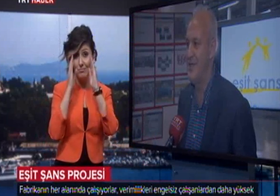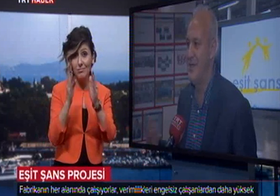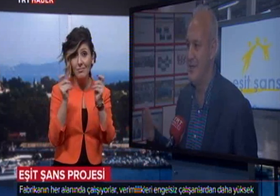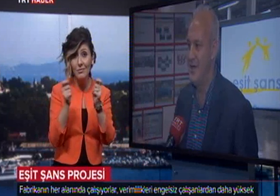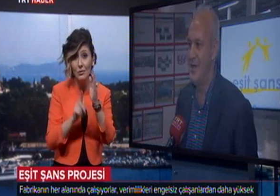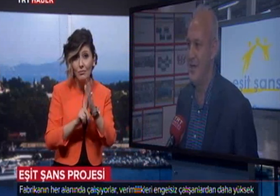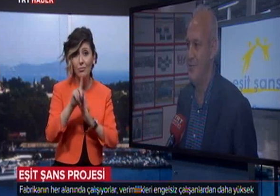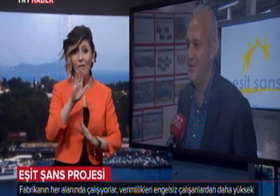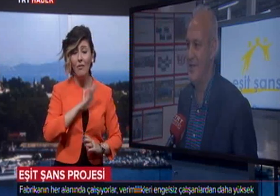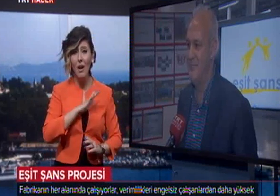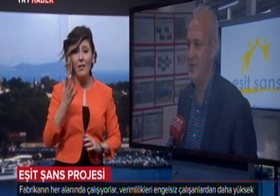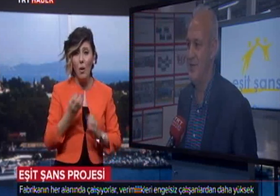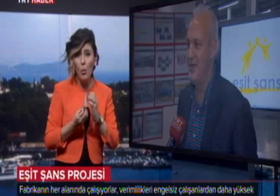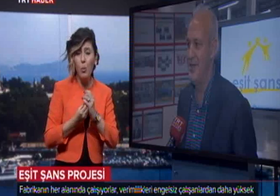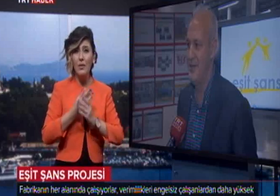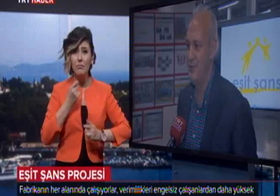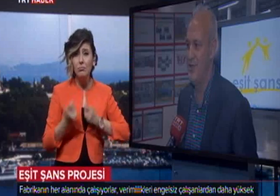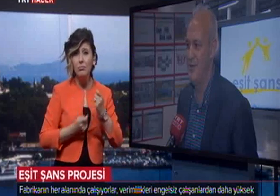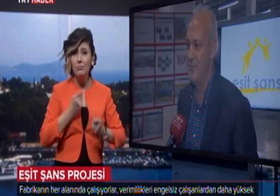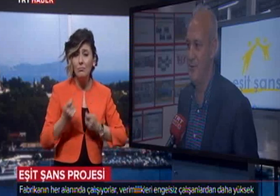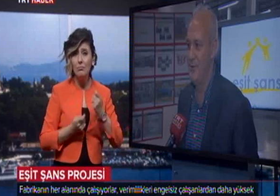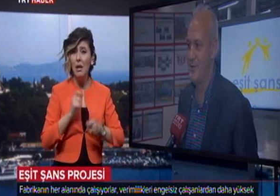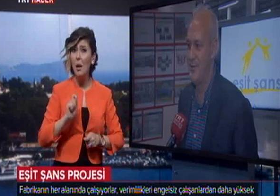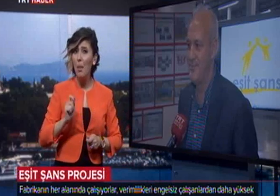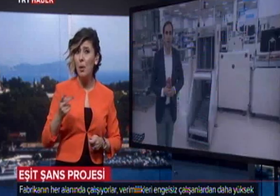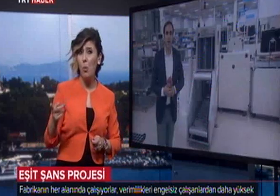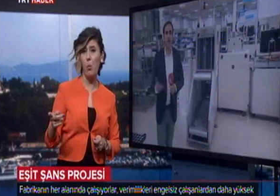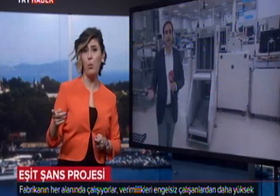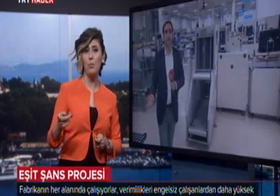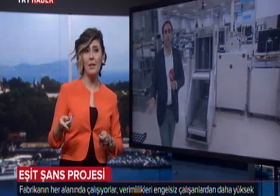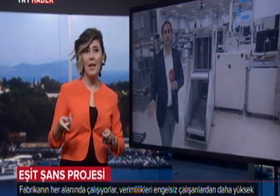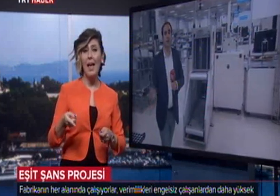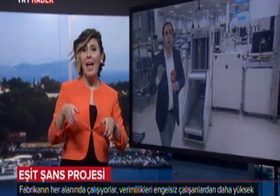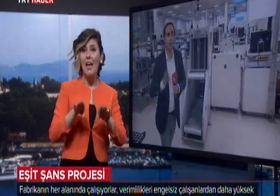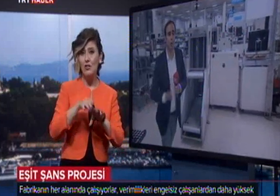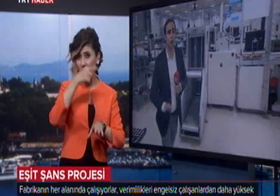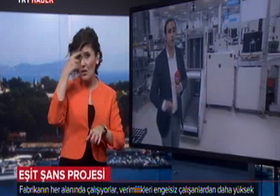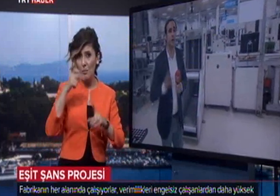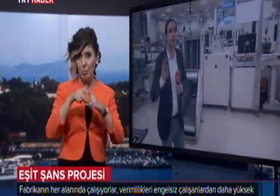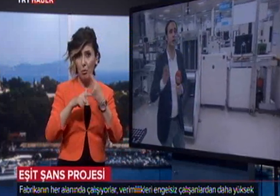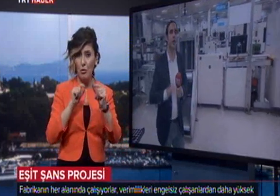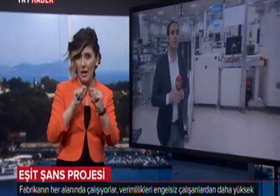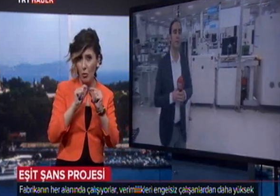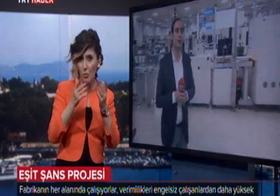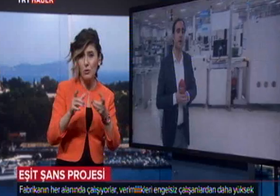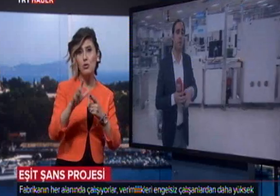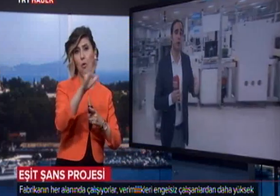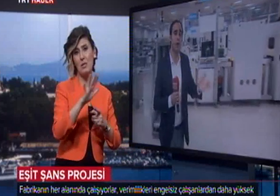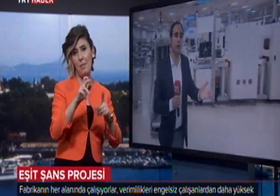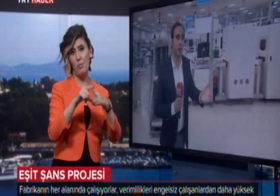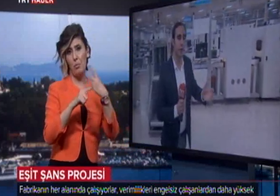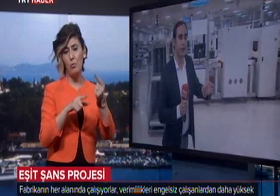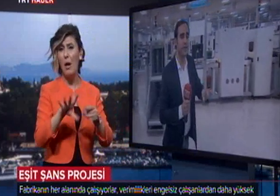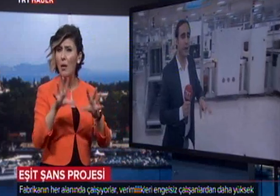olduklarından daha üretken bir şekilde üretim yapabiliyorlar. Eşit şans projesi ekonomik olduğu kadar sosyal de bir proje.